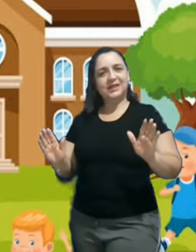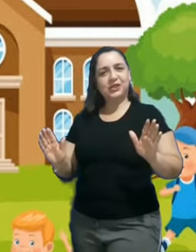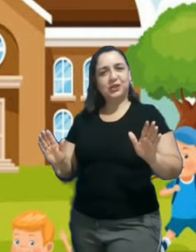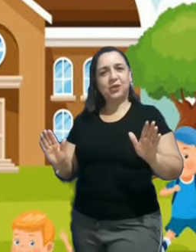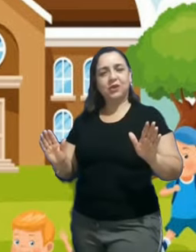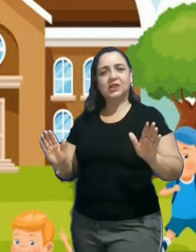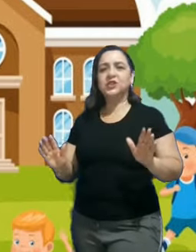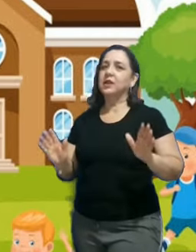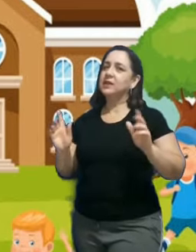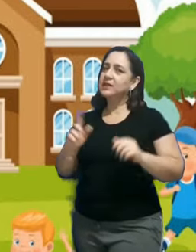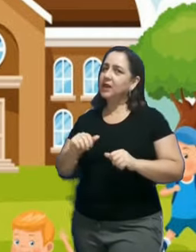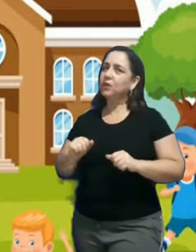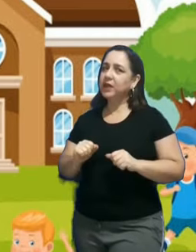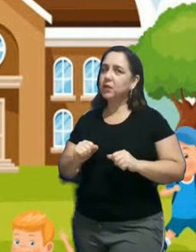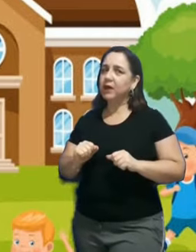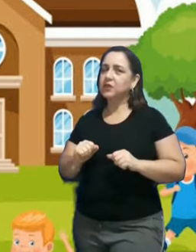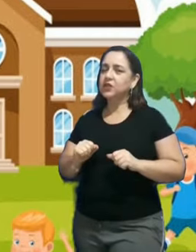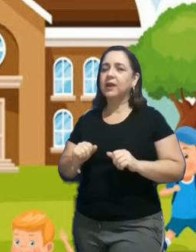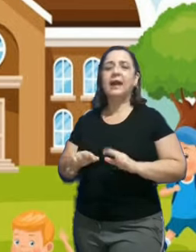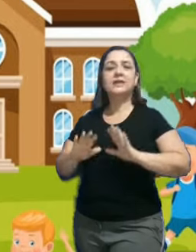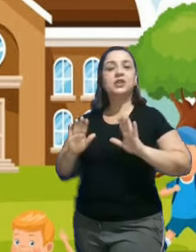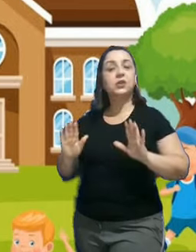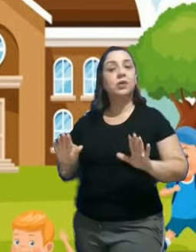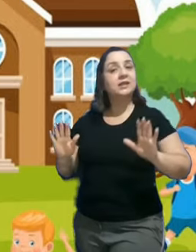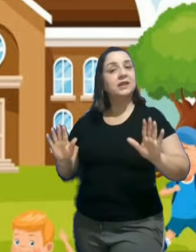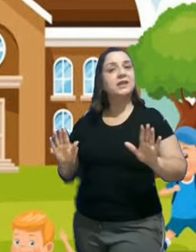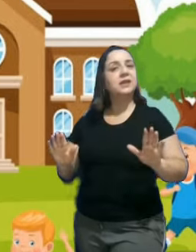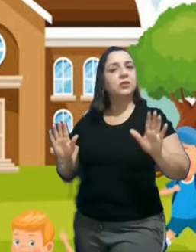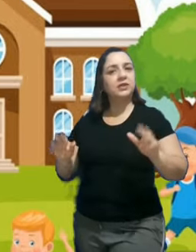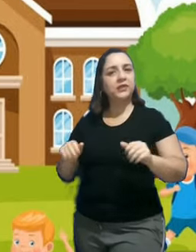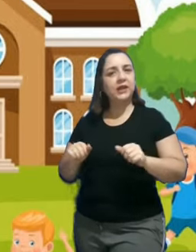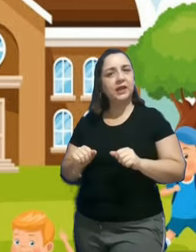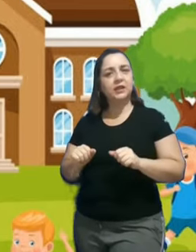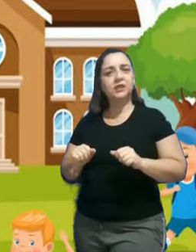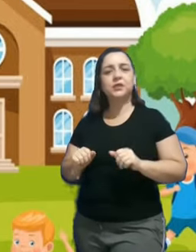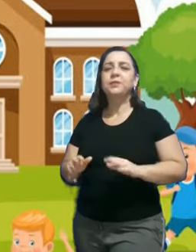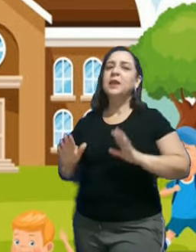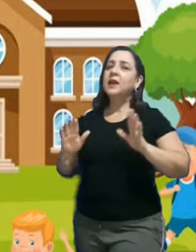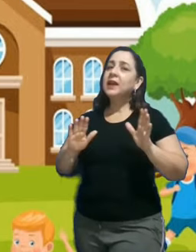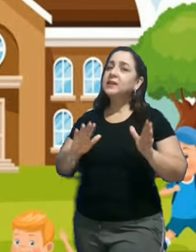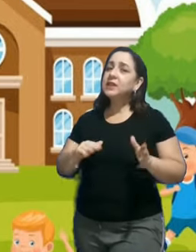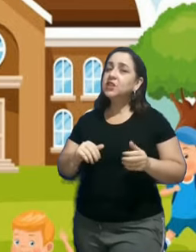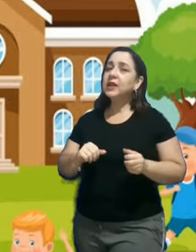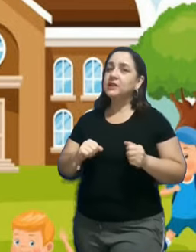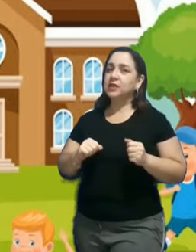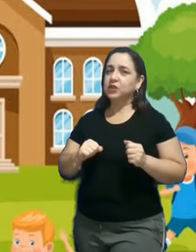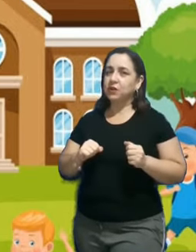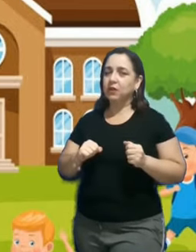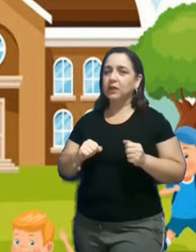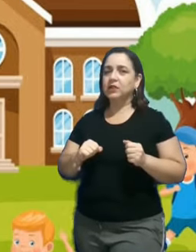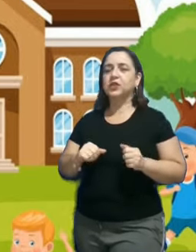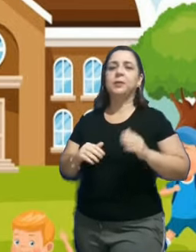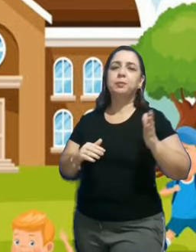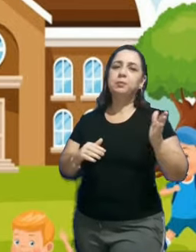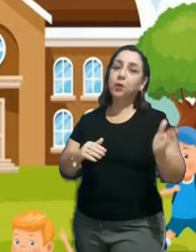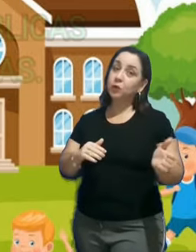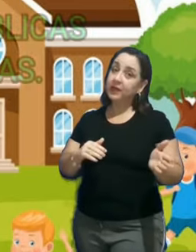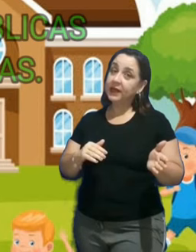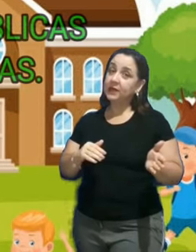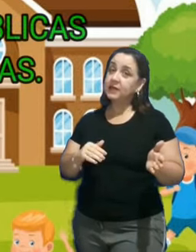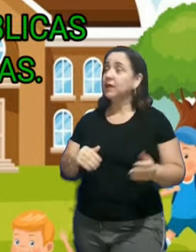todas as escolas são iguais. As escolas, elas são diferentes. Existem as escolas